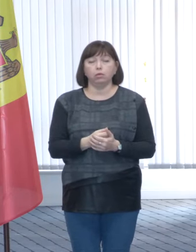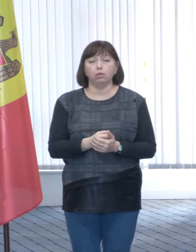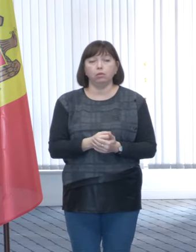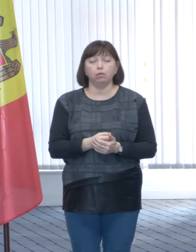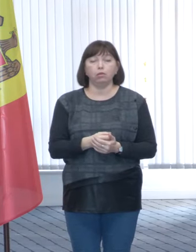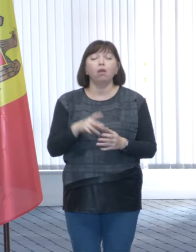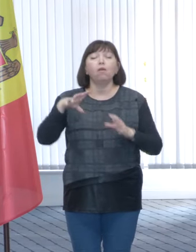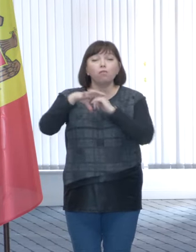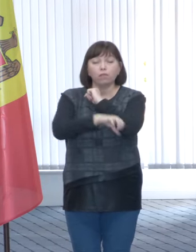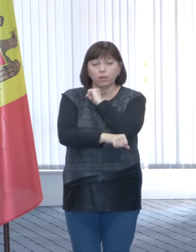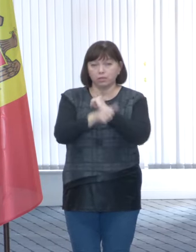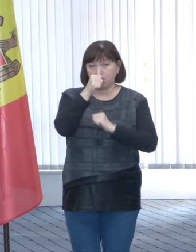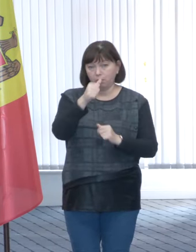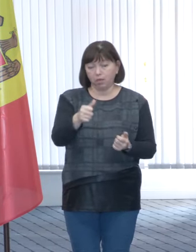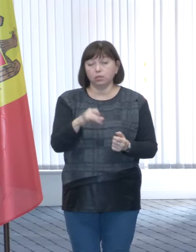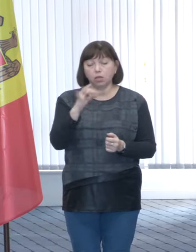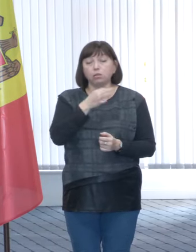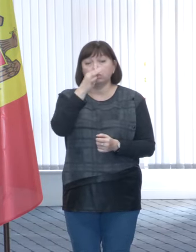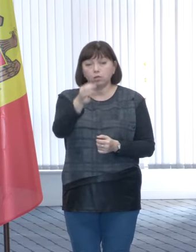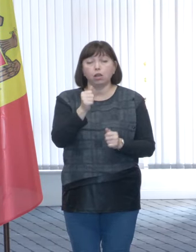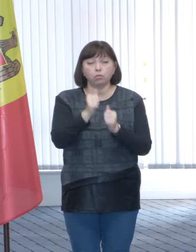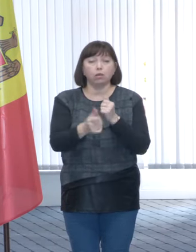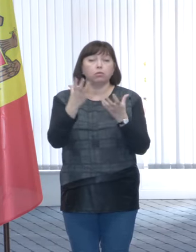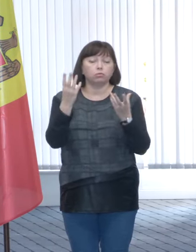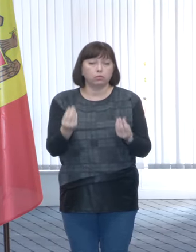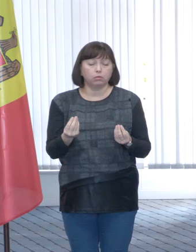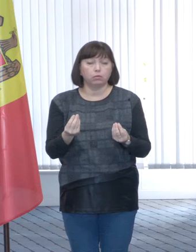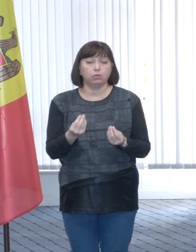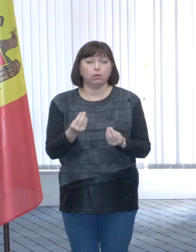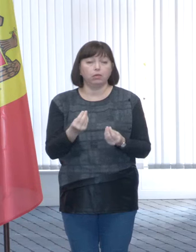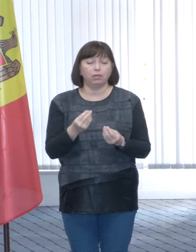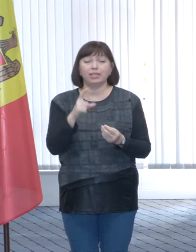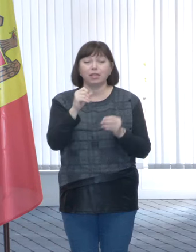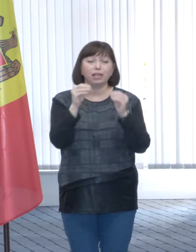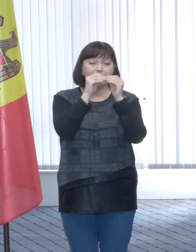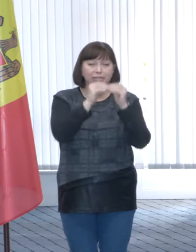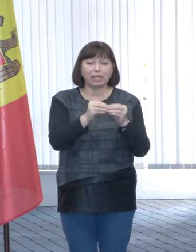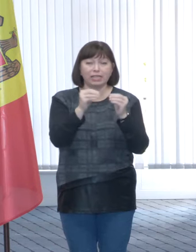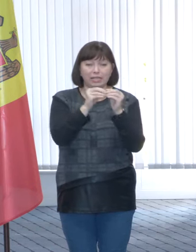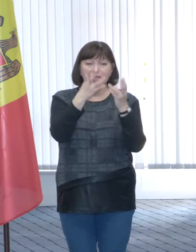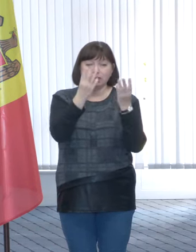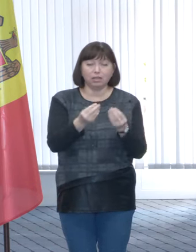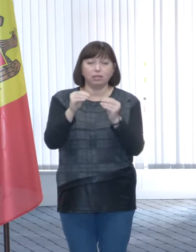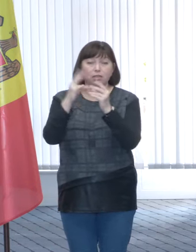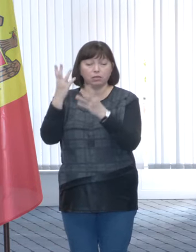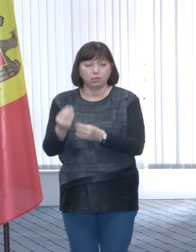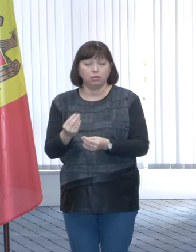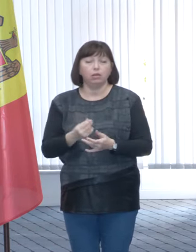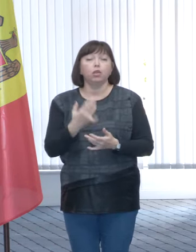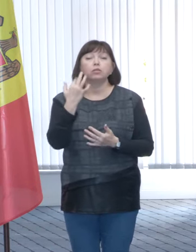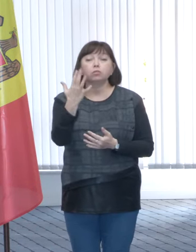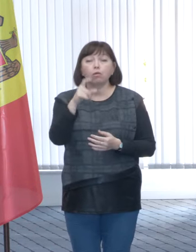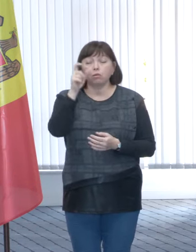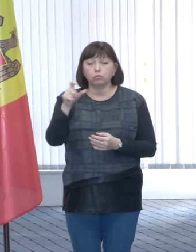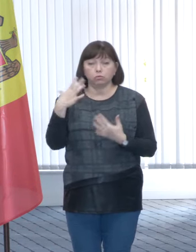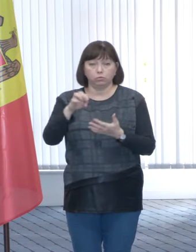la sfârșitul lunii și vom comunica zilnic pentru primele 10 zile din luna noiembrie deci câți